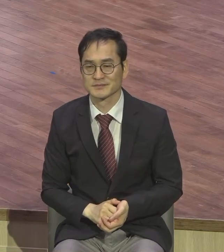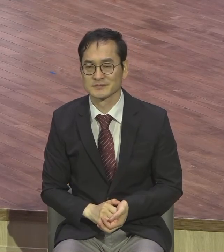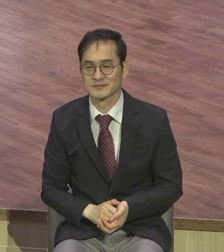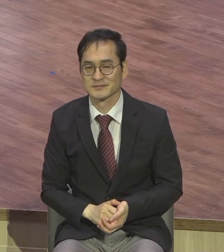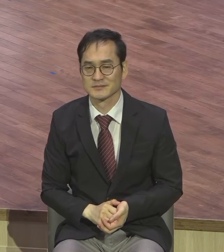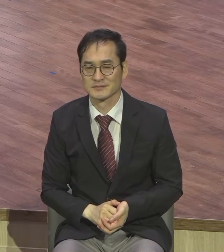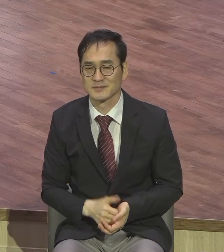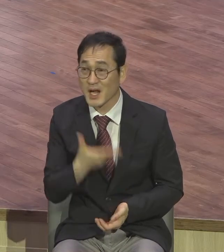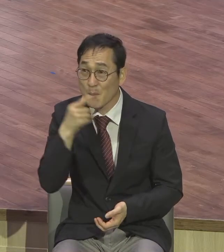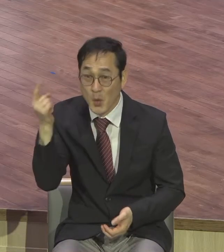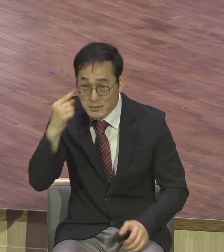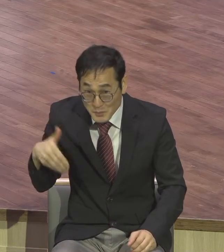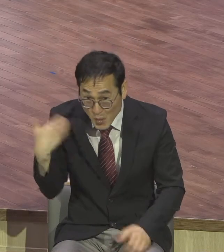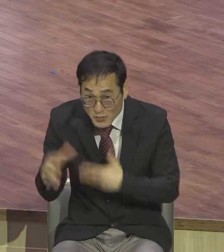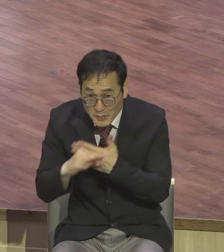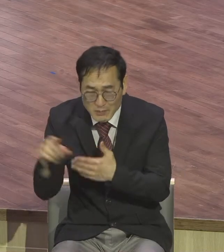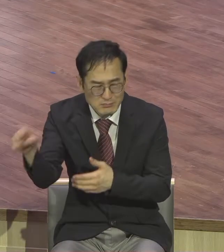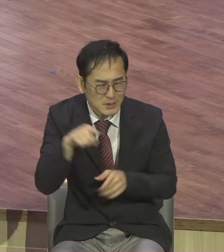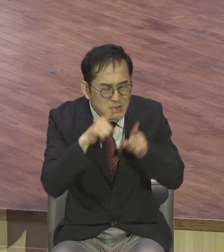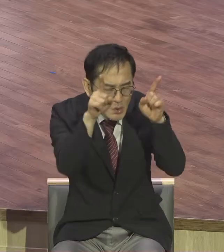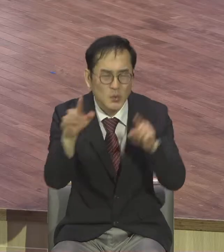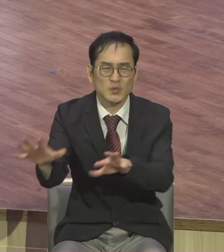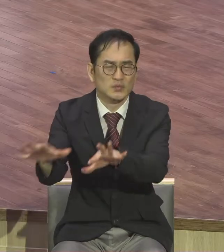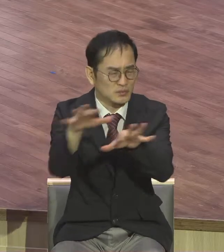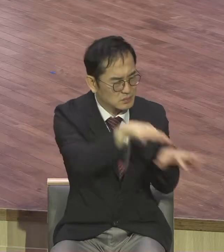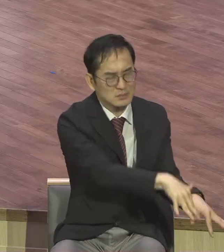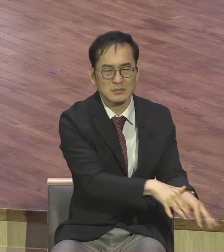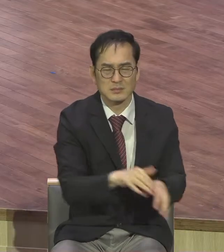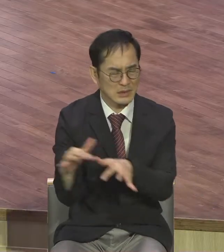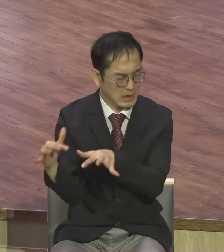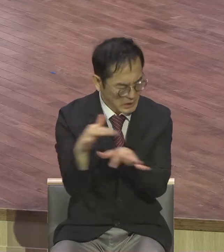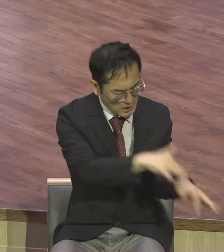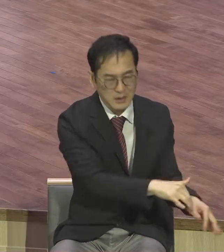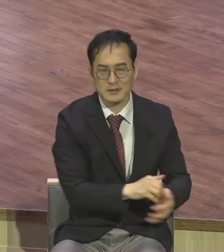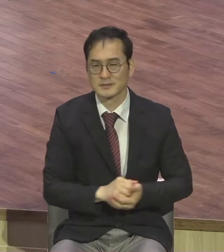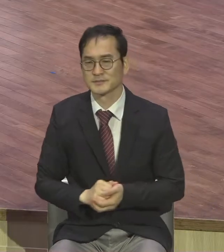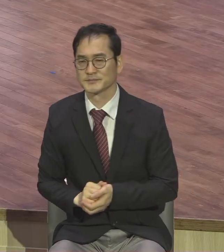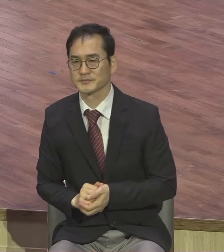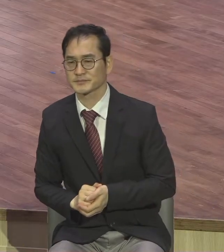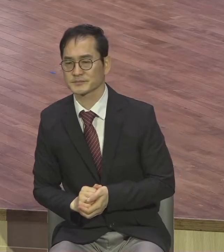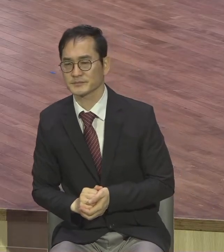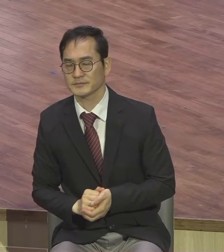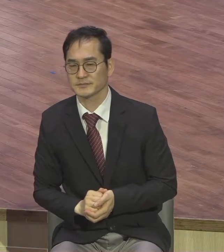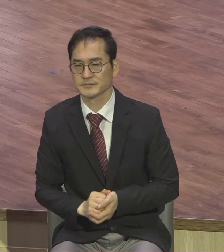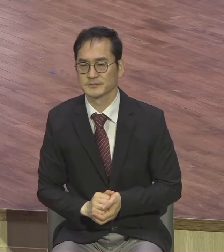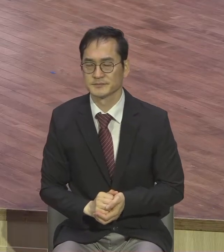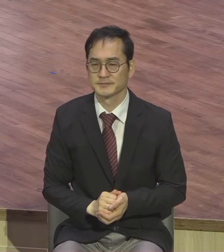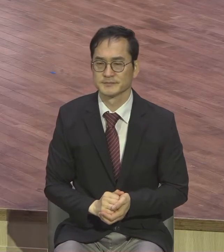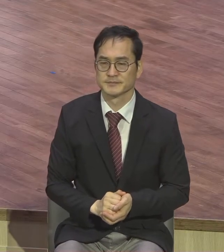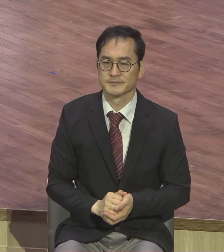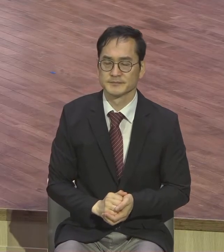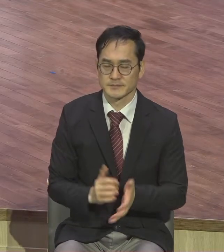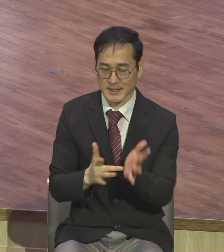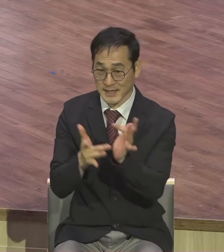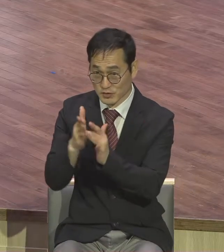영원계 모든 성도들 예수 거리도의 십자가 대속과 부활의 복음으로 완전